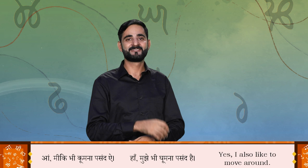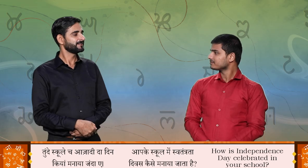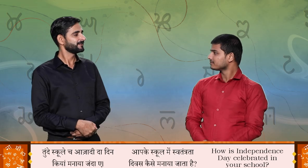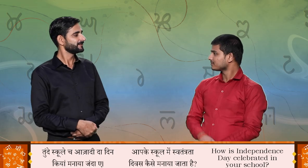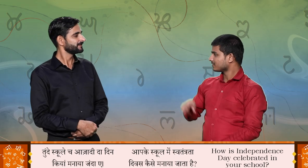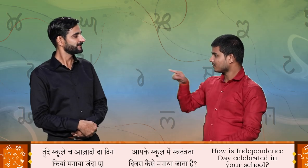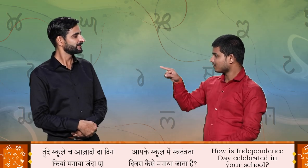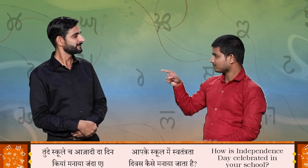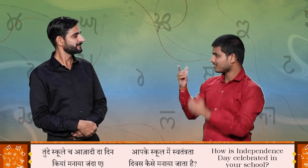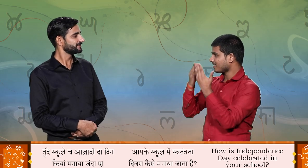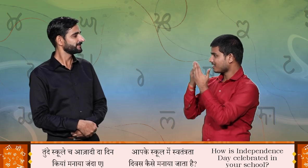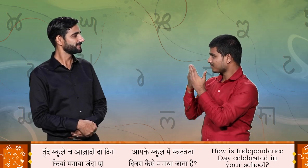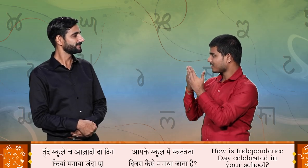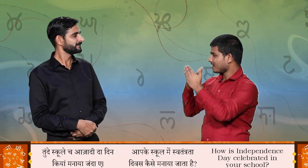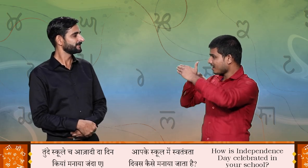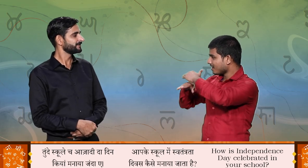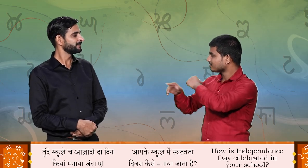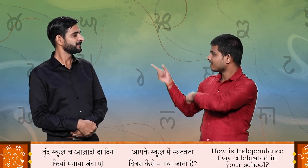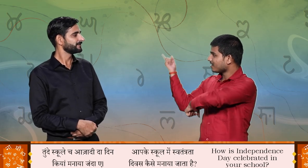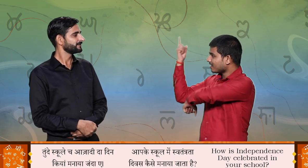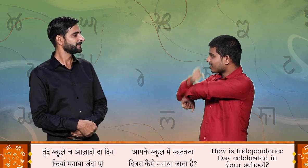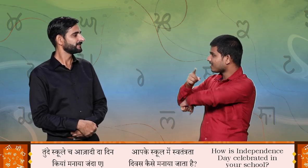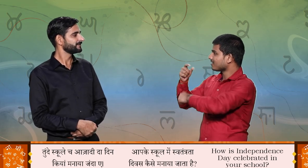तुन्दे स्कूले च आयाद्धी दा देन किन्या मनाया जन्दा है